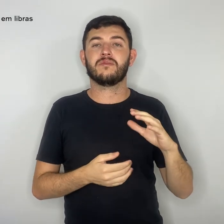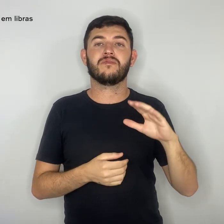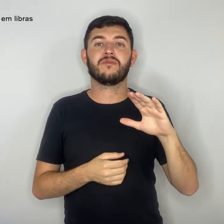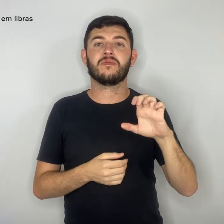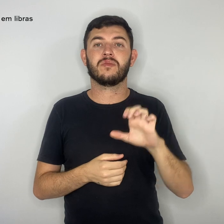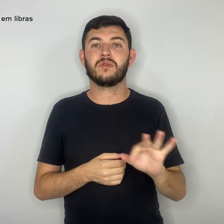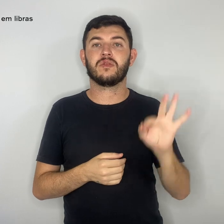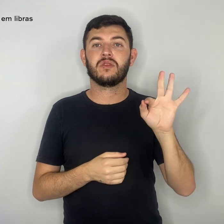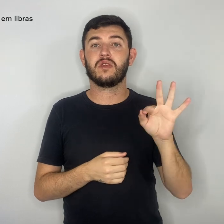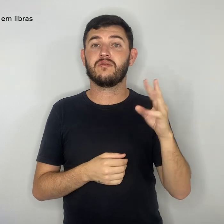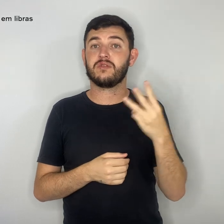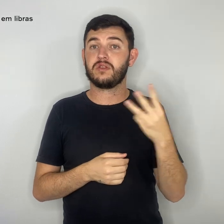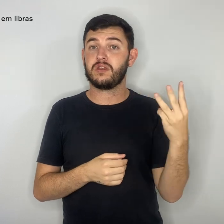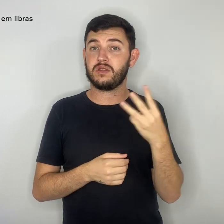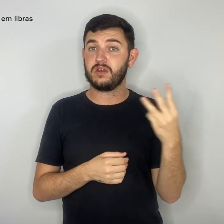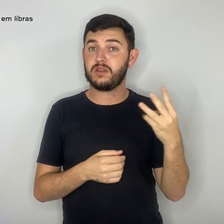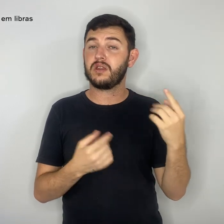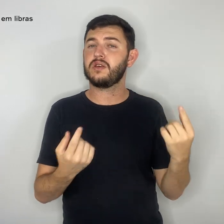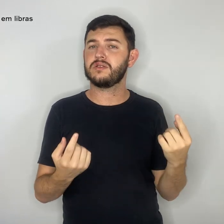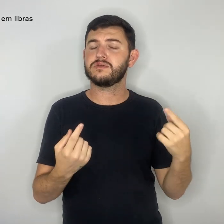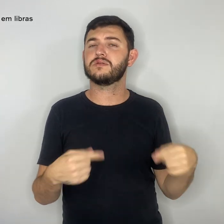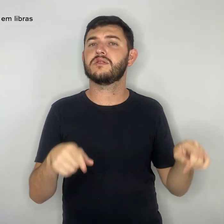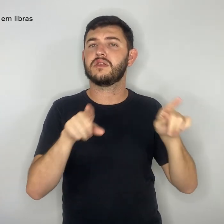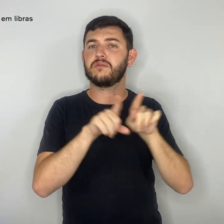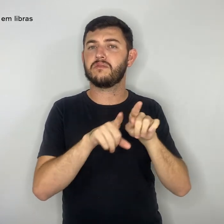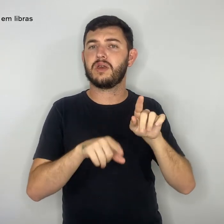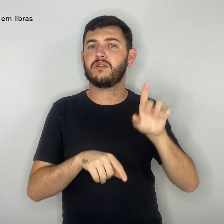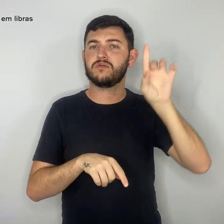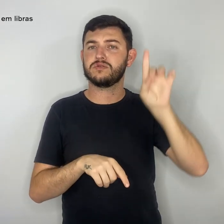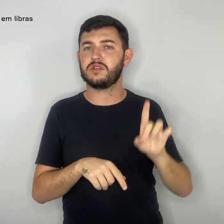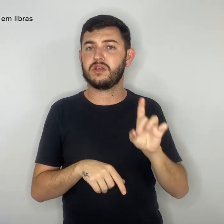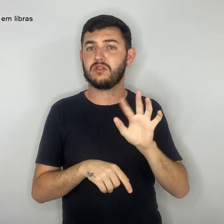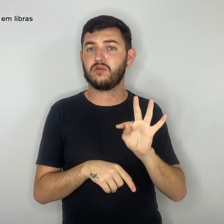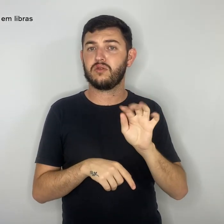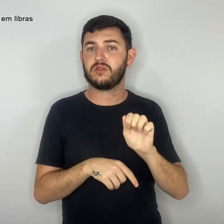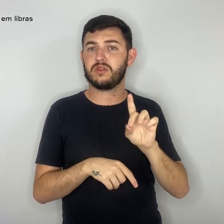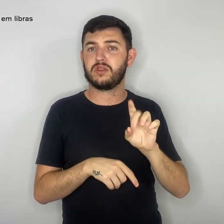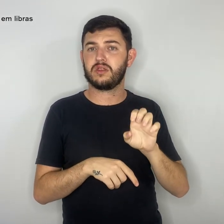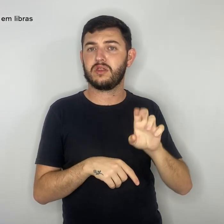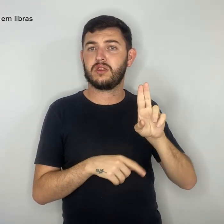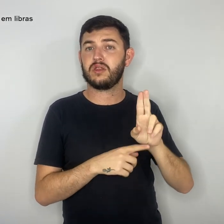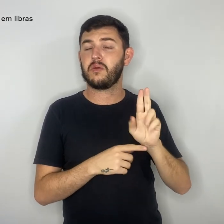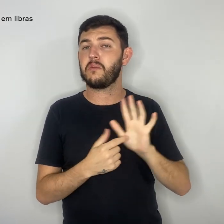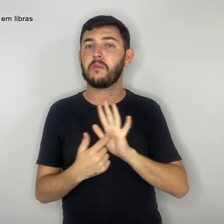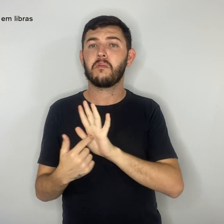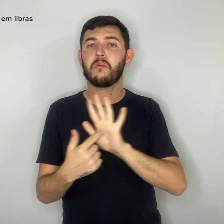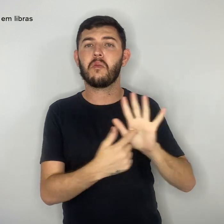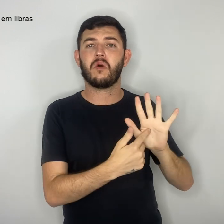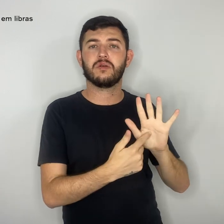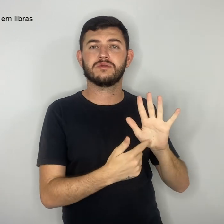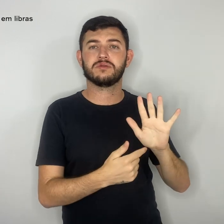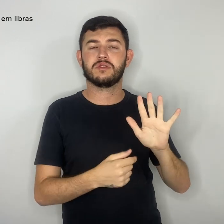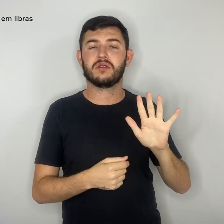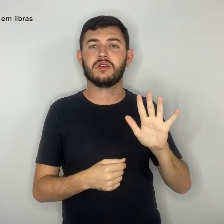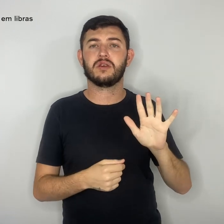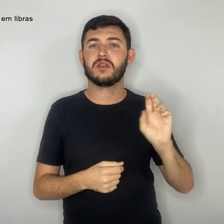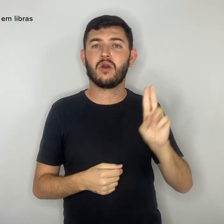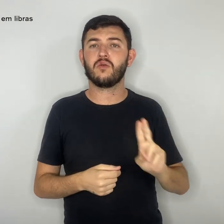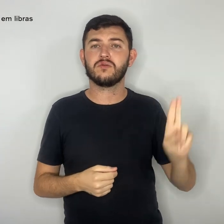33, o diretor Tadeu mostra que está usando as últimas resmas de papel